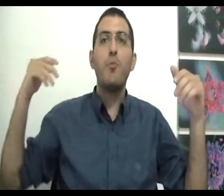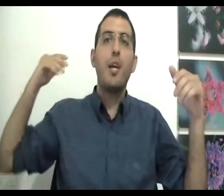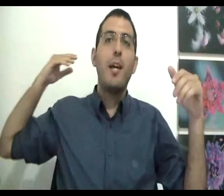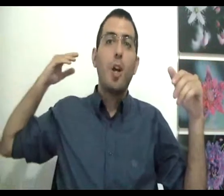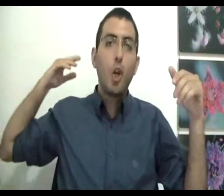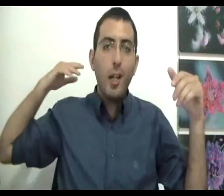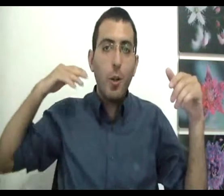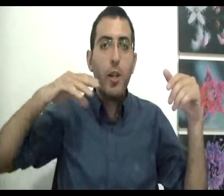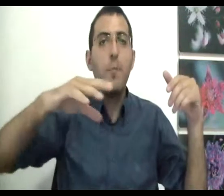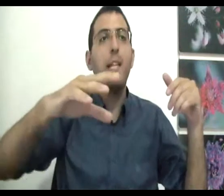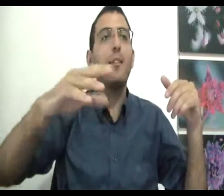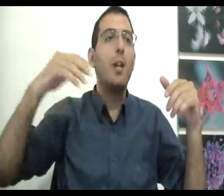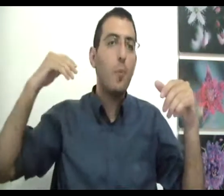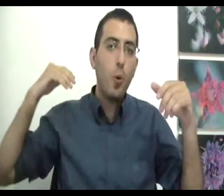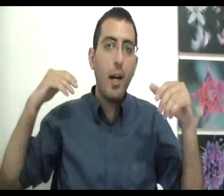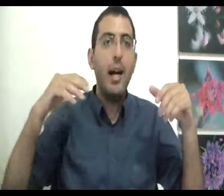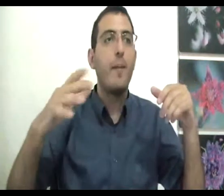שכל הכוח שמניע את העולם הוא כוח רע